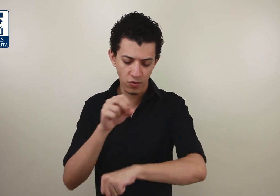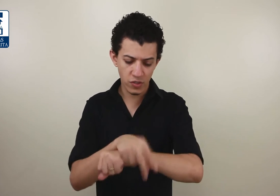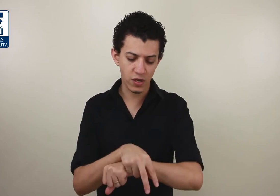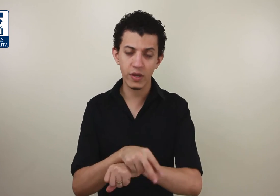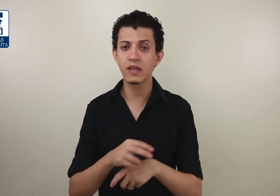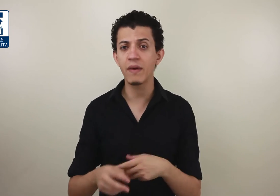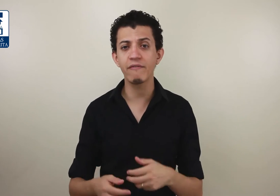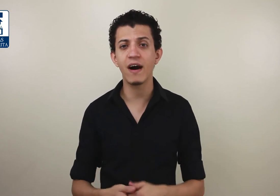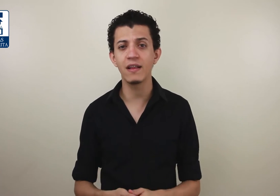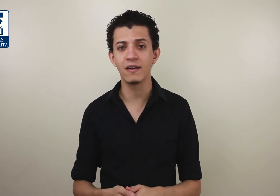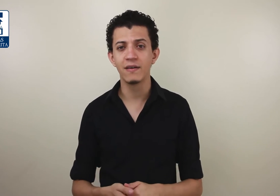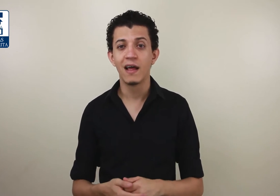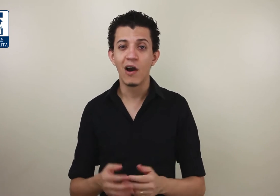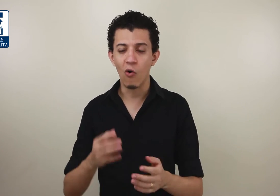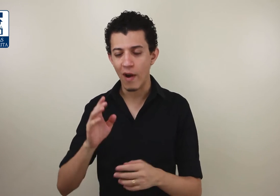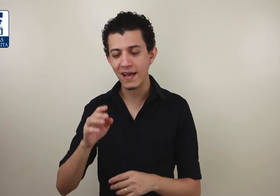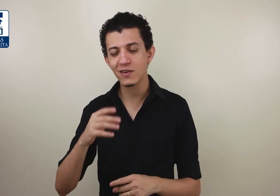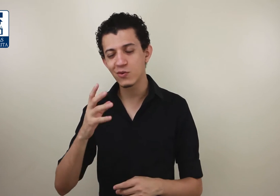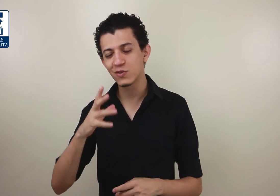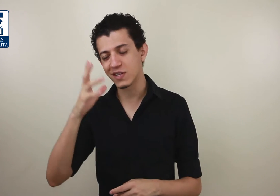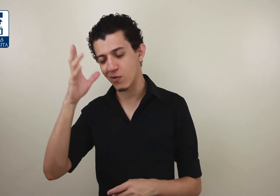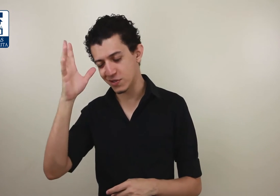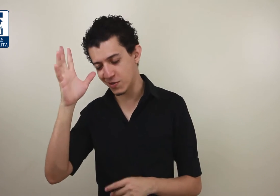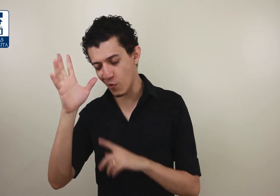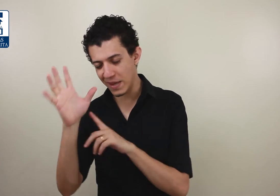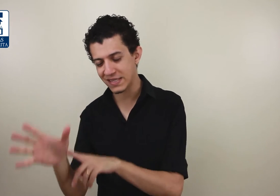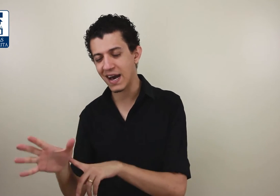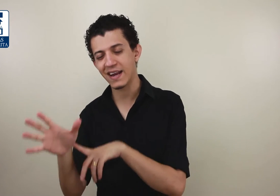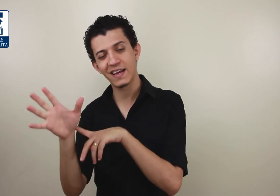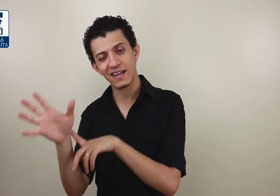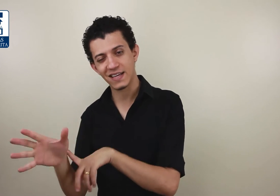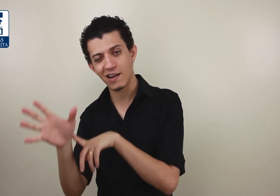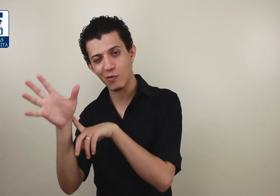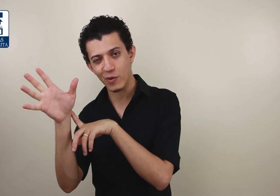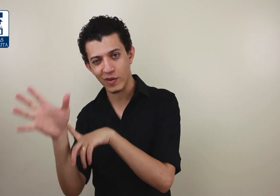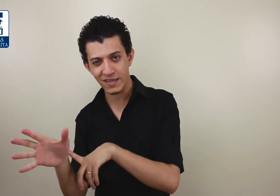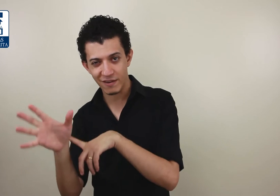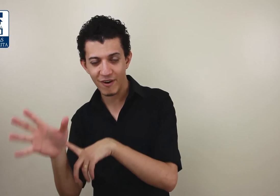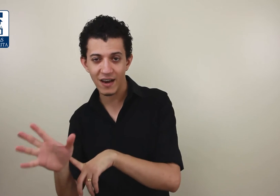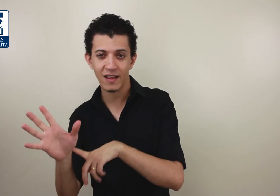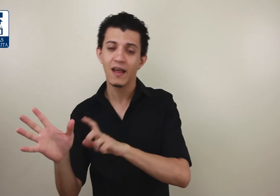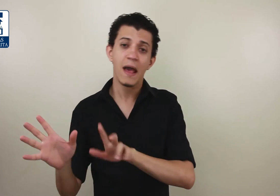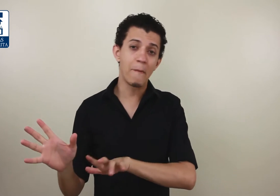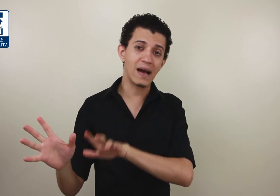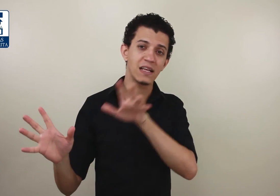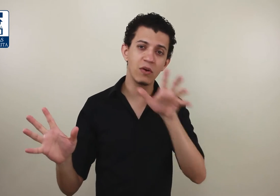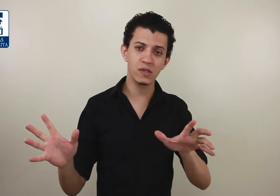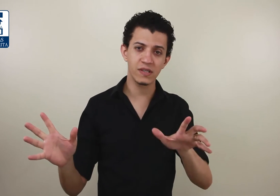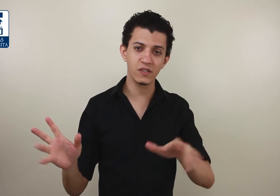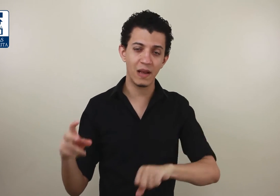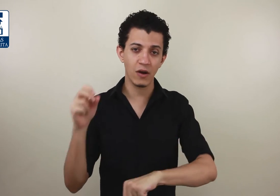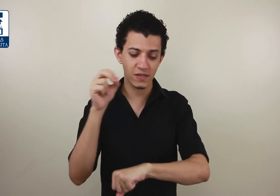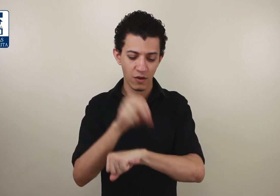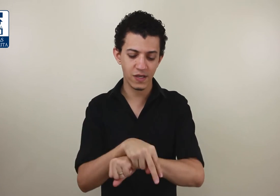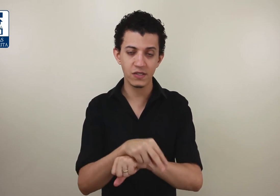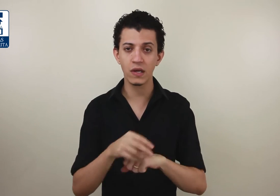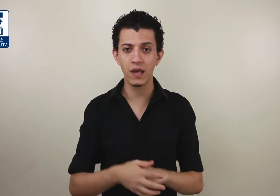construção aqui também é válida. Ou essa construção de começar e ingressar na língua portuguesa é válida, mas em língua de sinais o melhor sinal seria isso aqui.